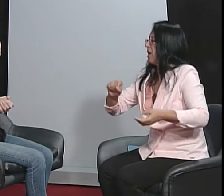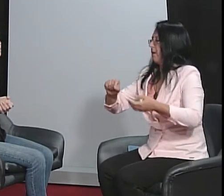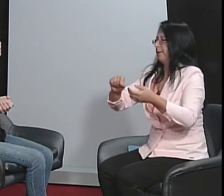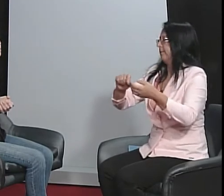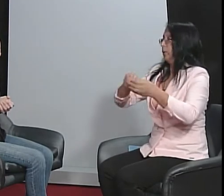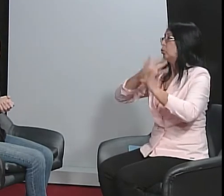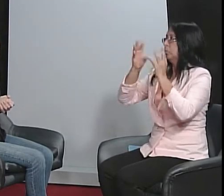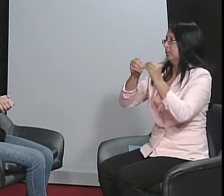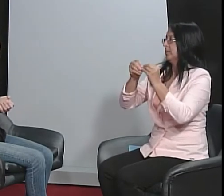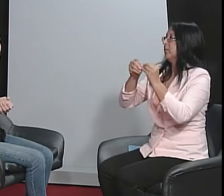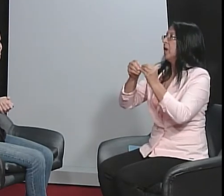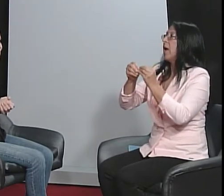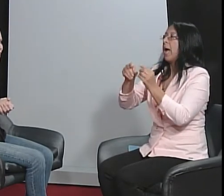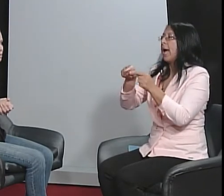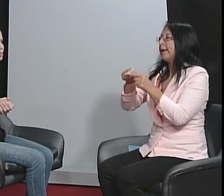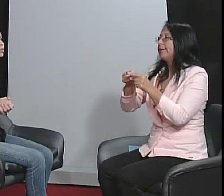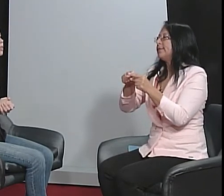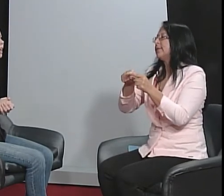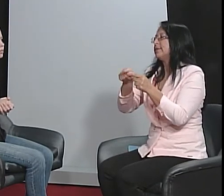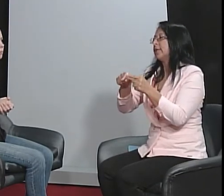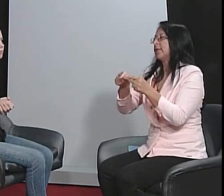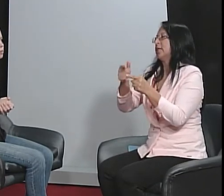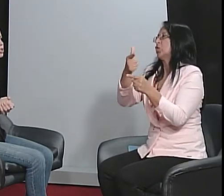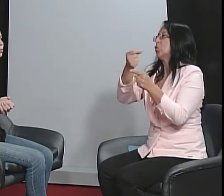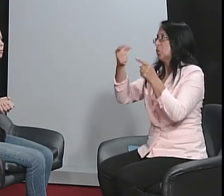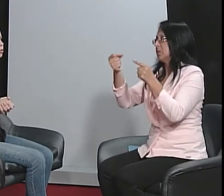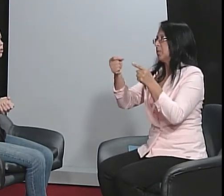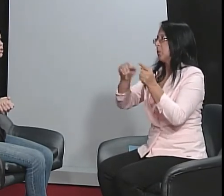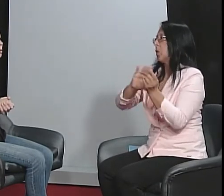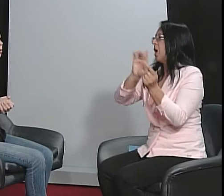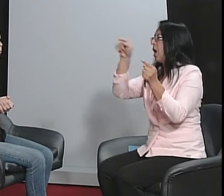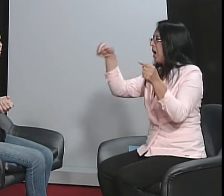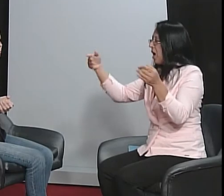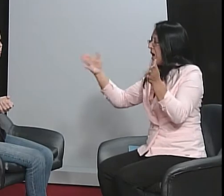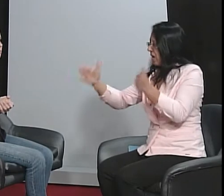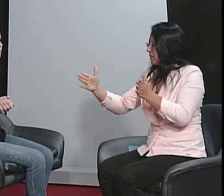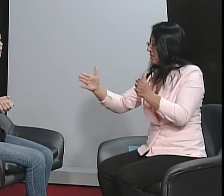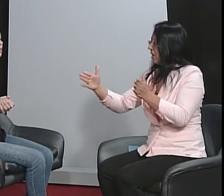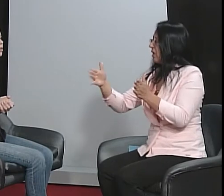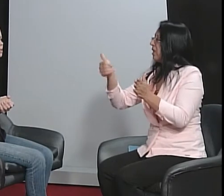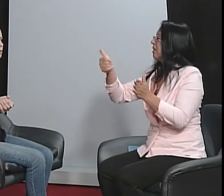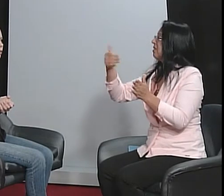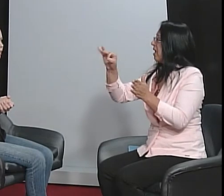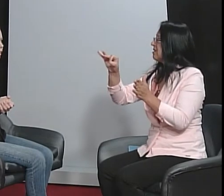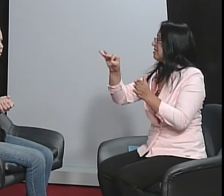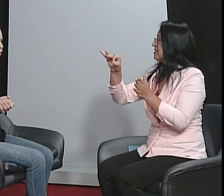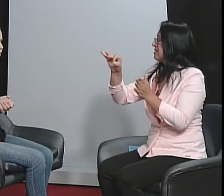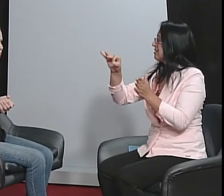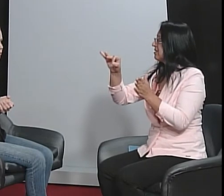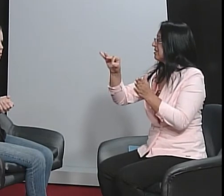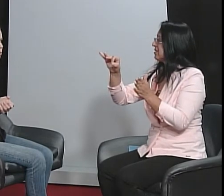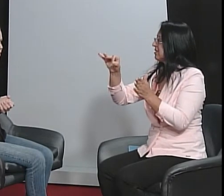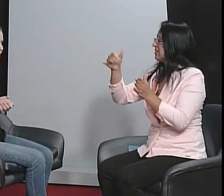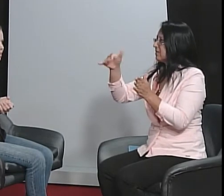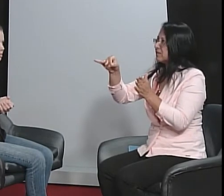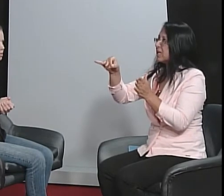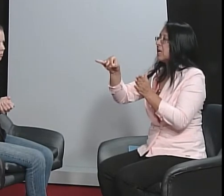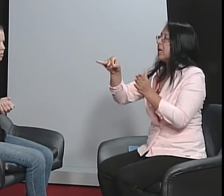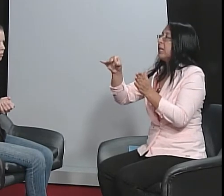e a língua de sinais, misturado. Não tinha uma metodologia própria. De 2000 até agora, 2010, mais ou